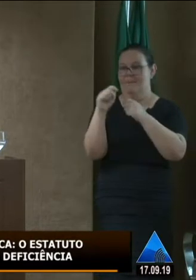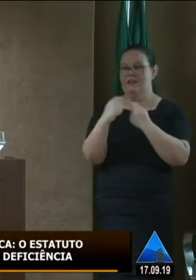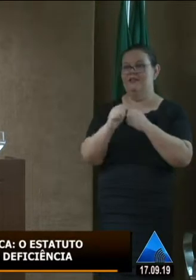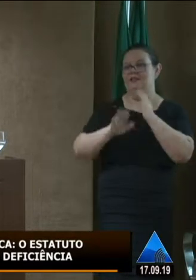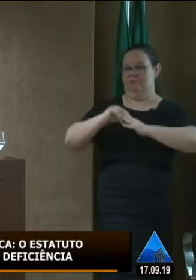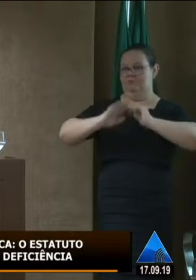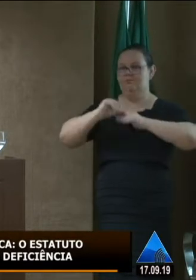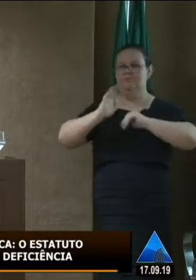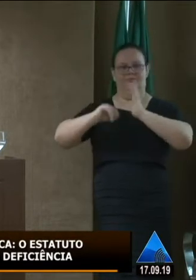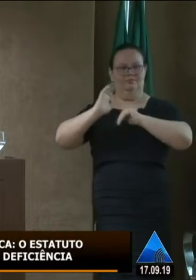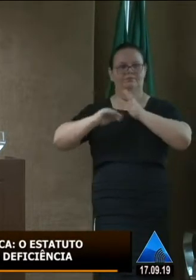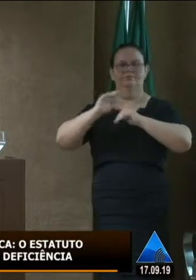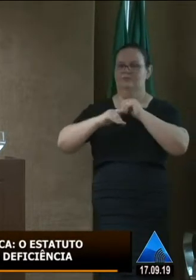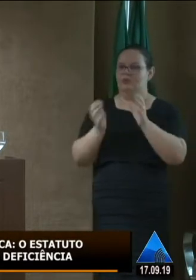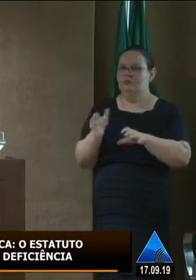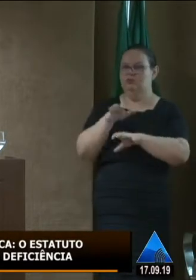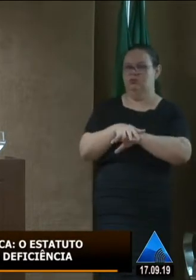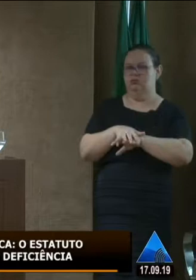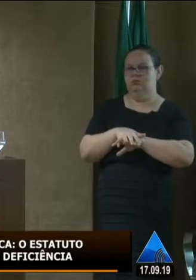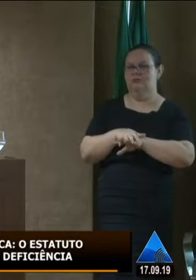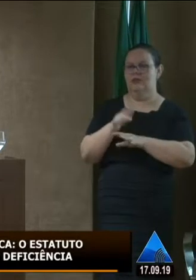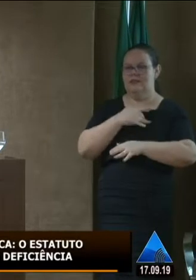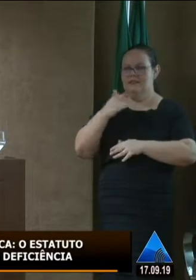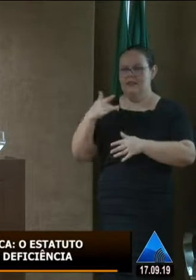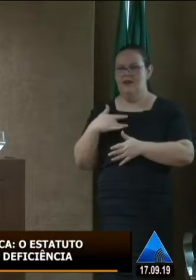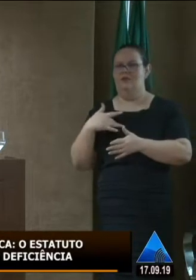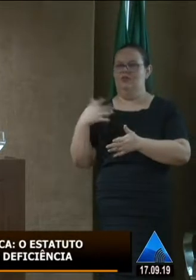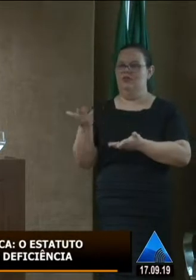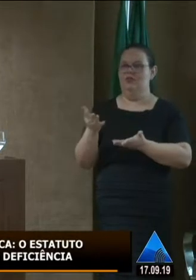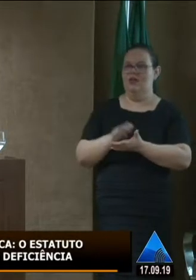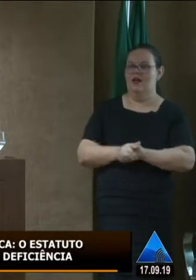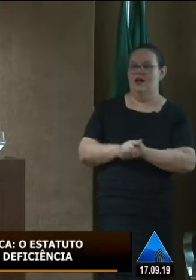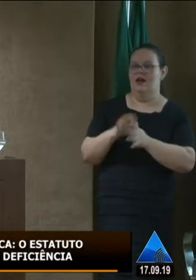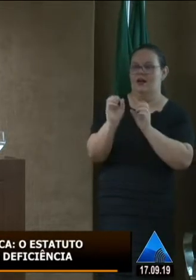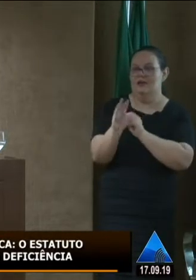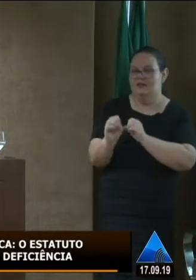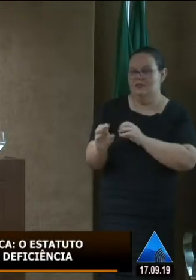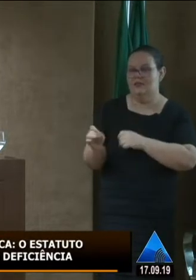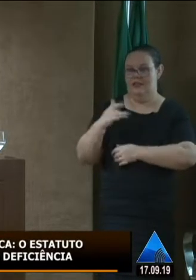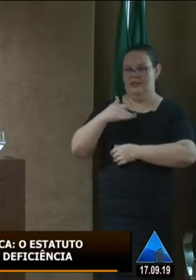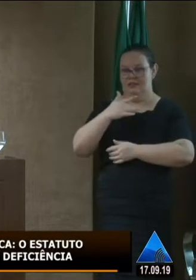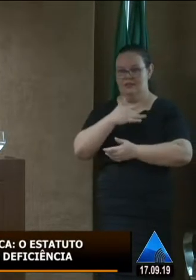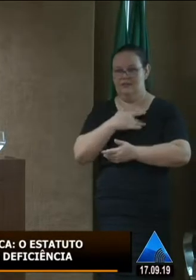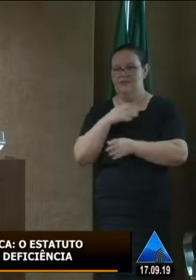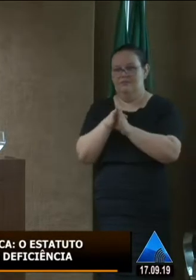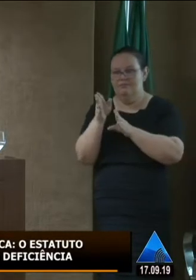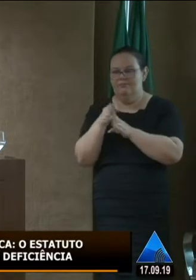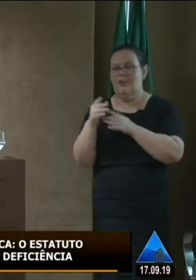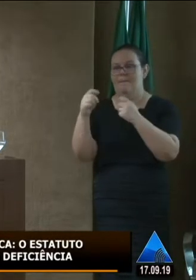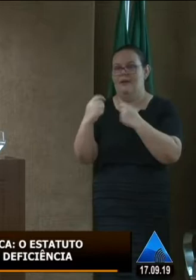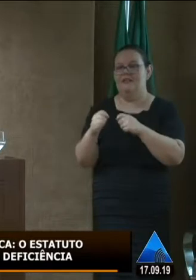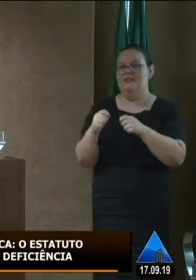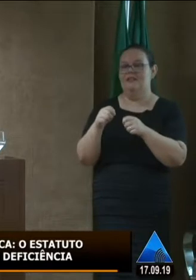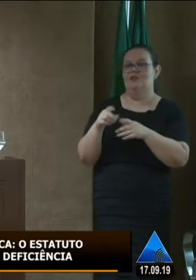sim políticas integradas saúde a educação a secretaria precisa de um plano